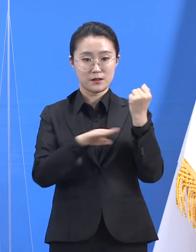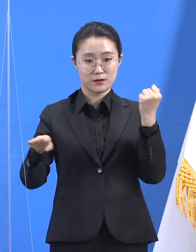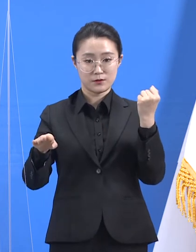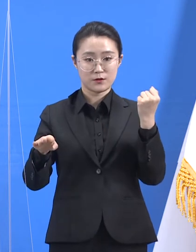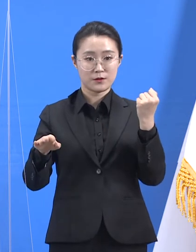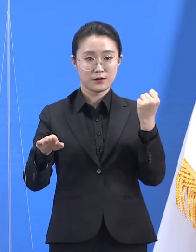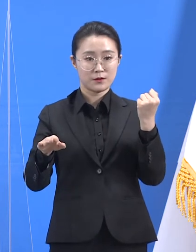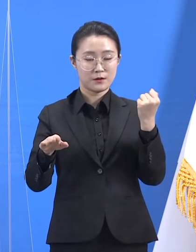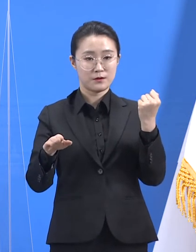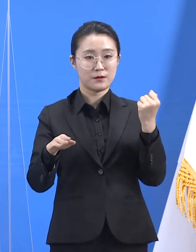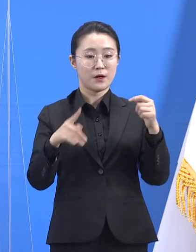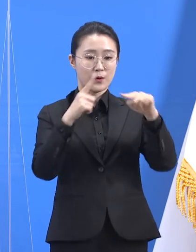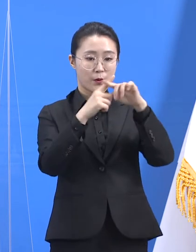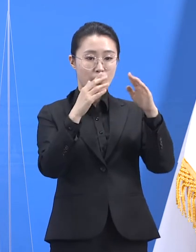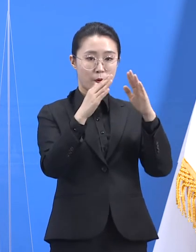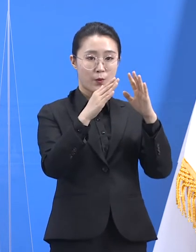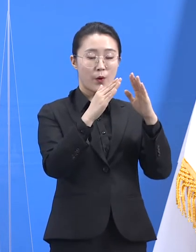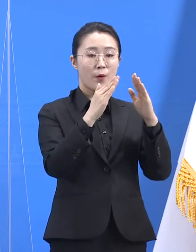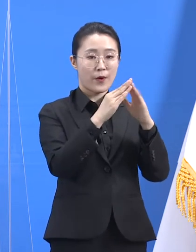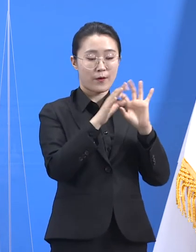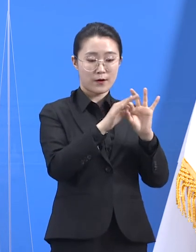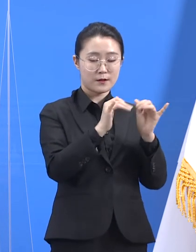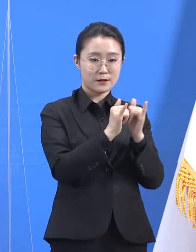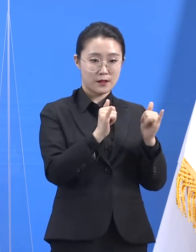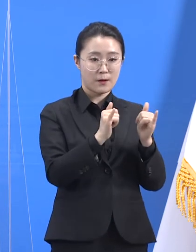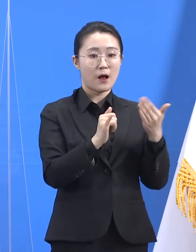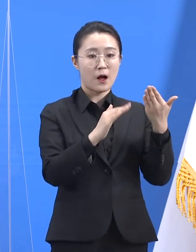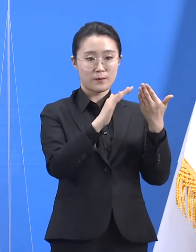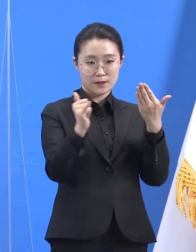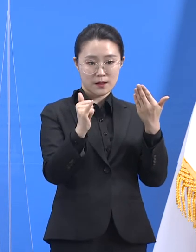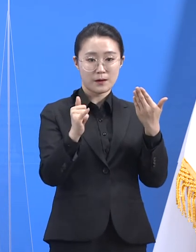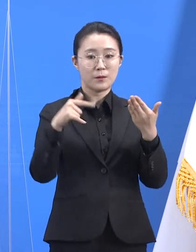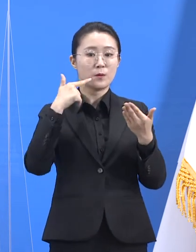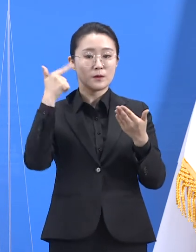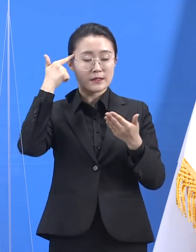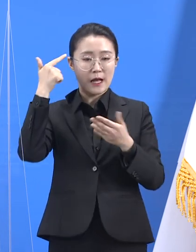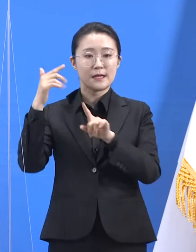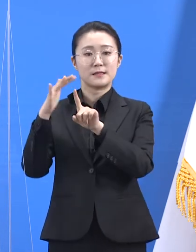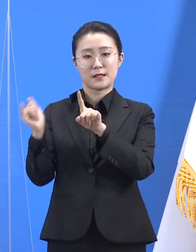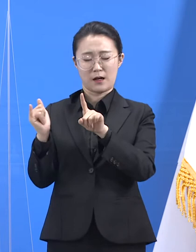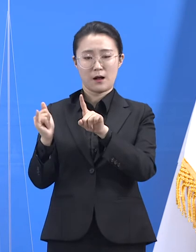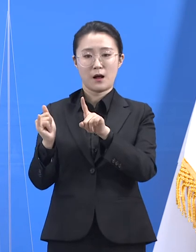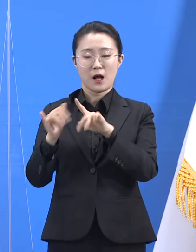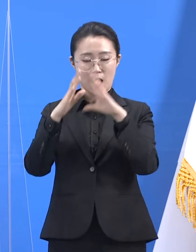교회 9명, 목사 1명 등 총 10명입니다. 관련자